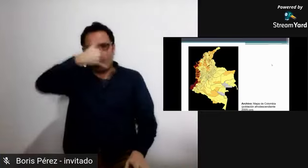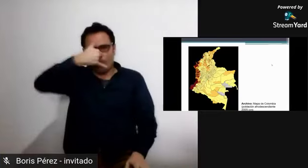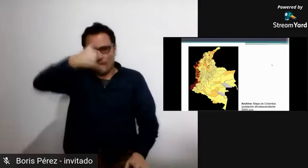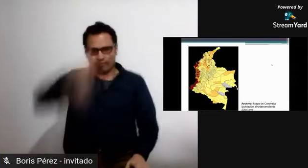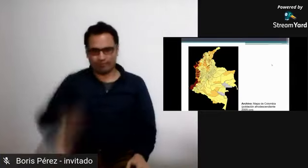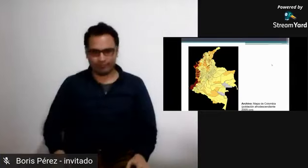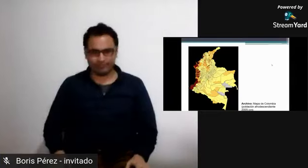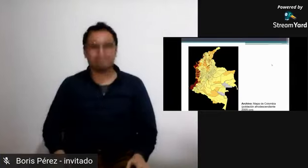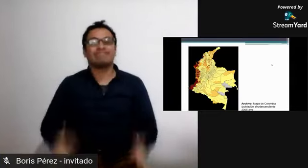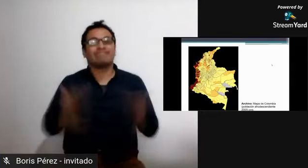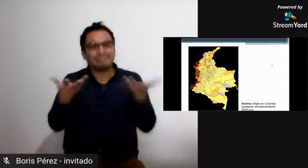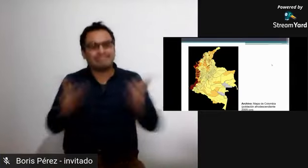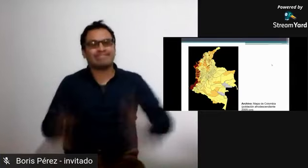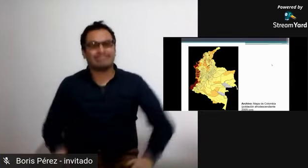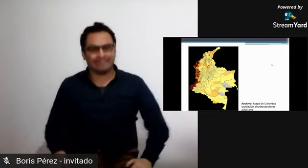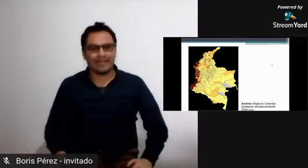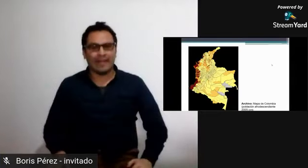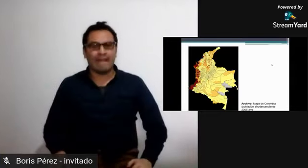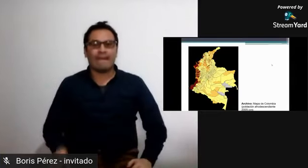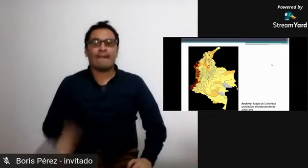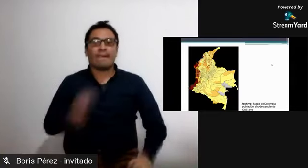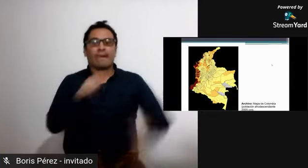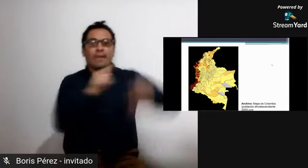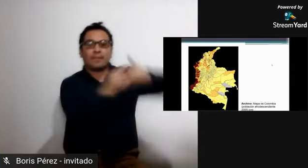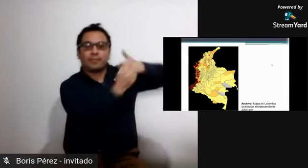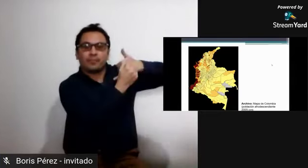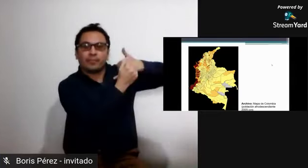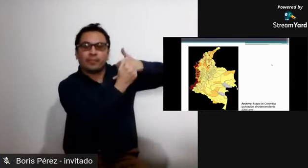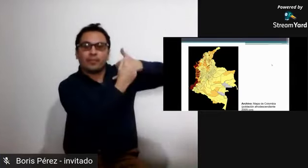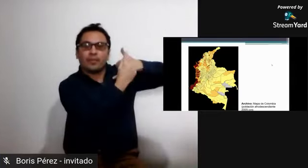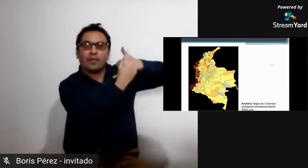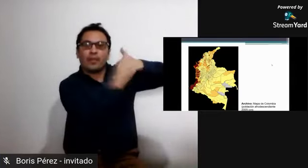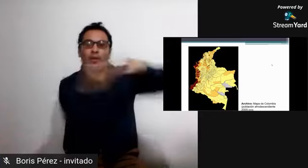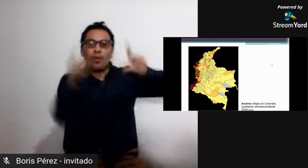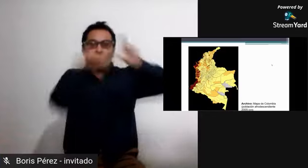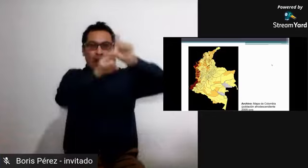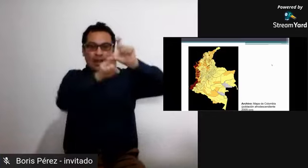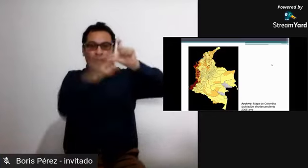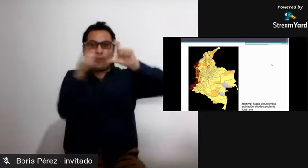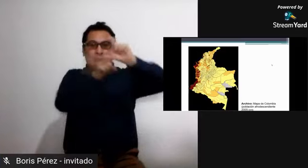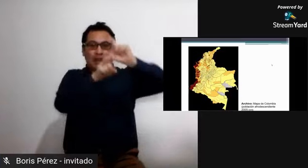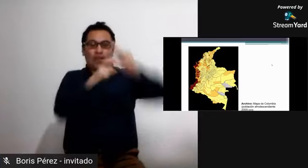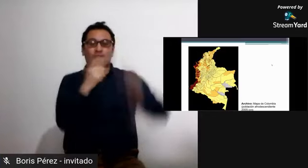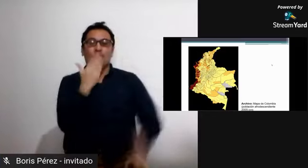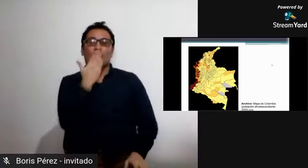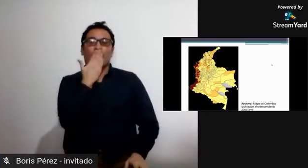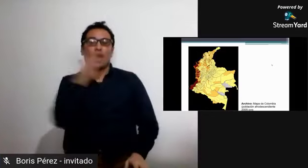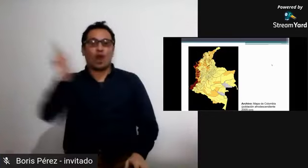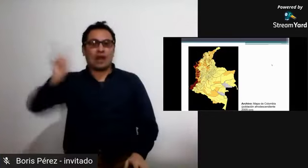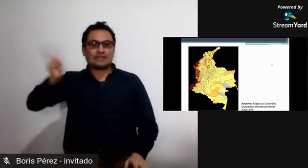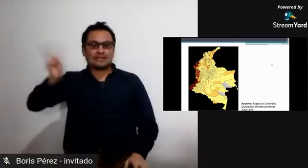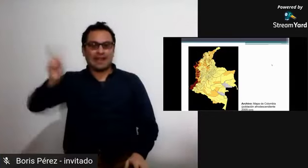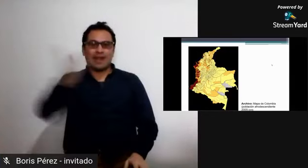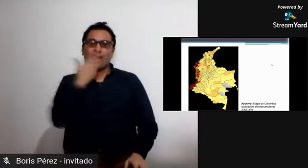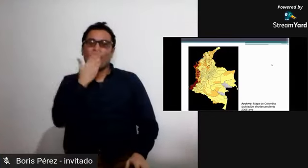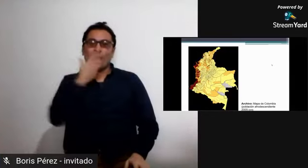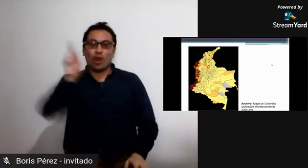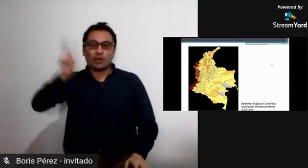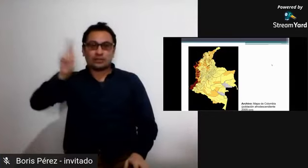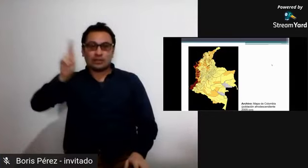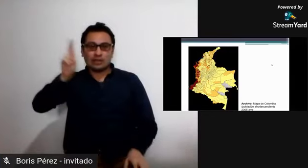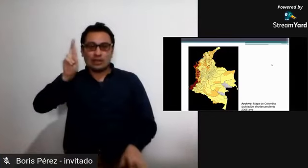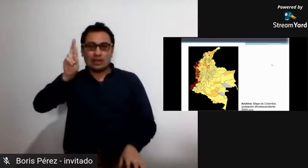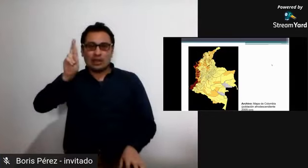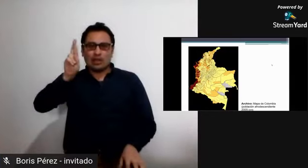a la costa caribe en esa zona es donde se empiezan a asentar estas colonias de personas